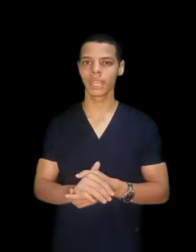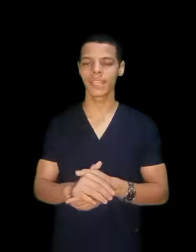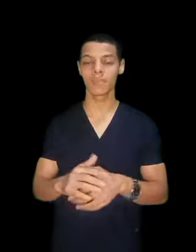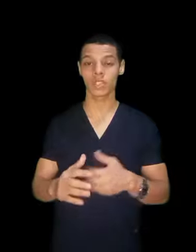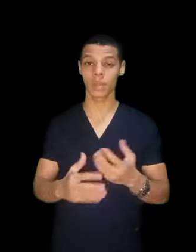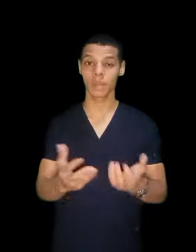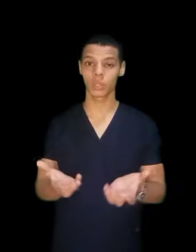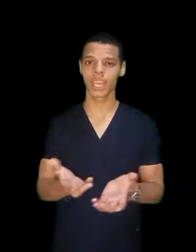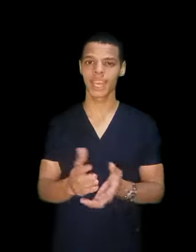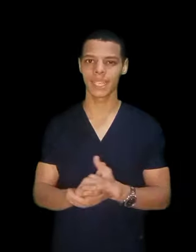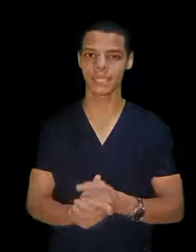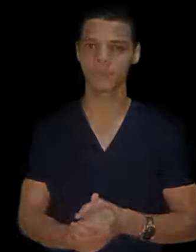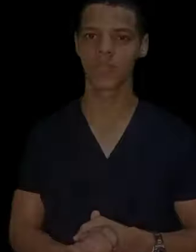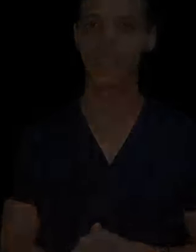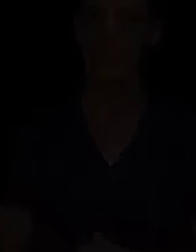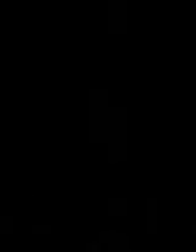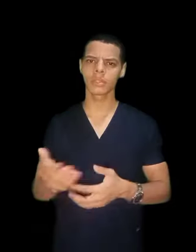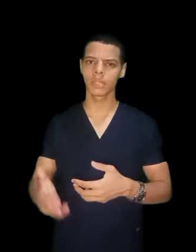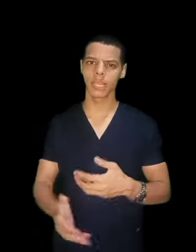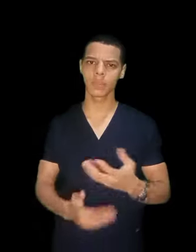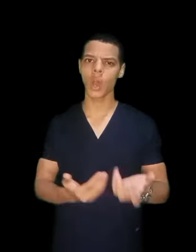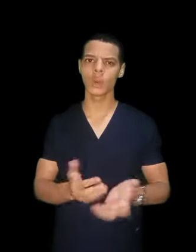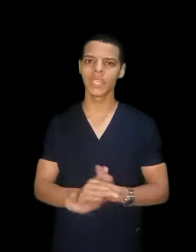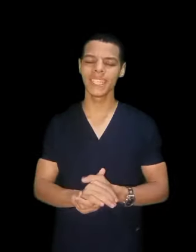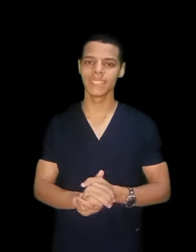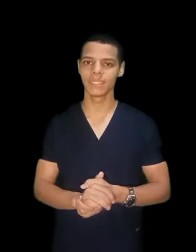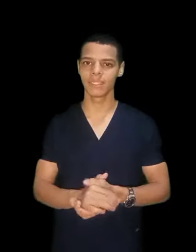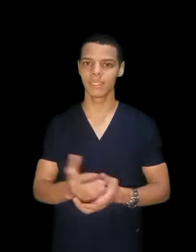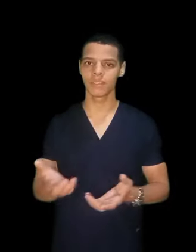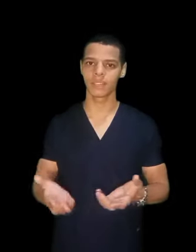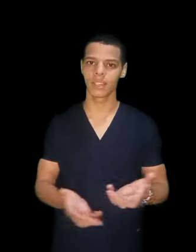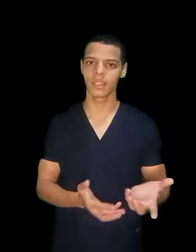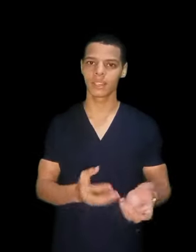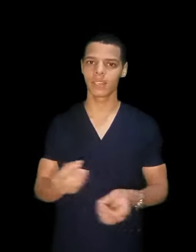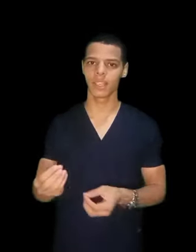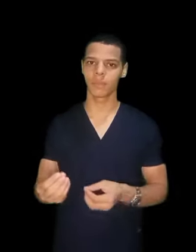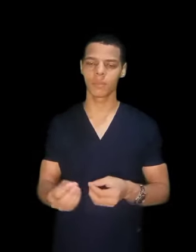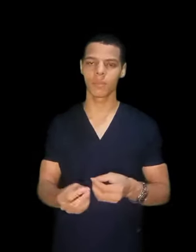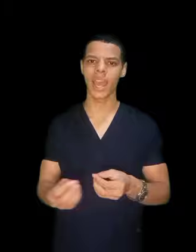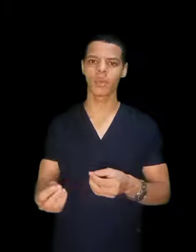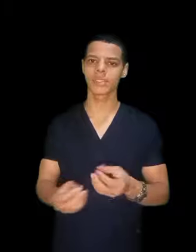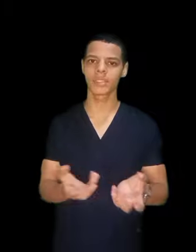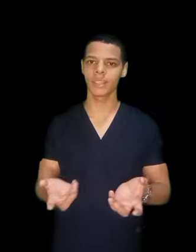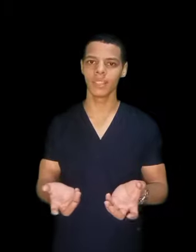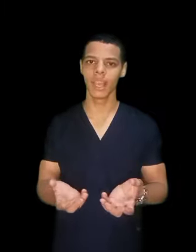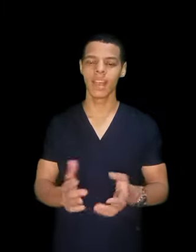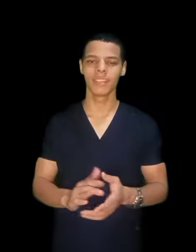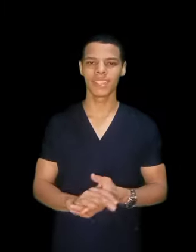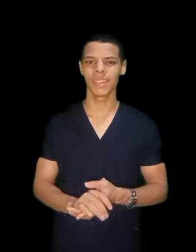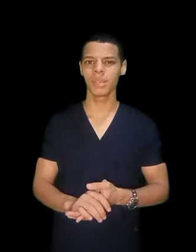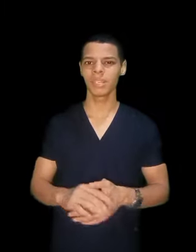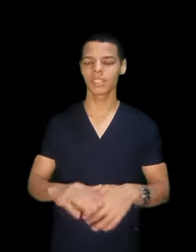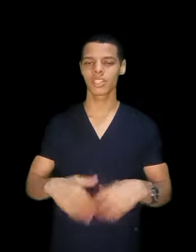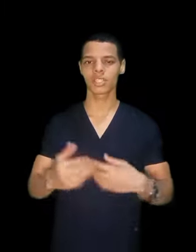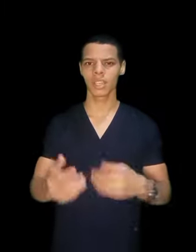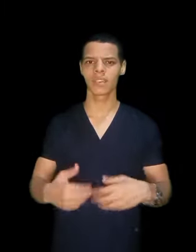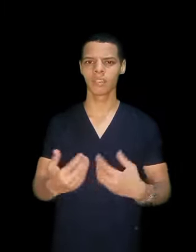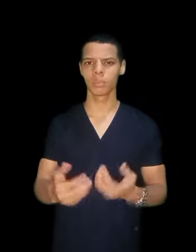وكده مش هيبقى متاحة يعني يعني معاونين فمعاون صحي فتقريبا ان انتش تشتغل في